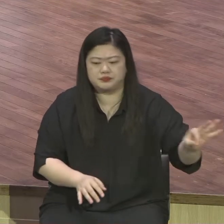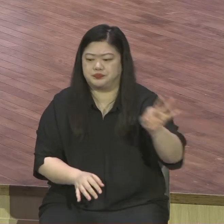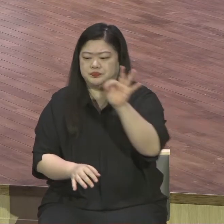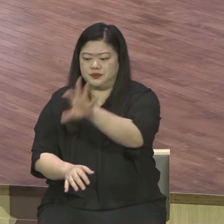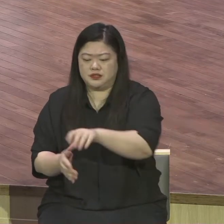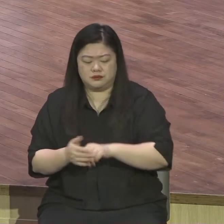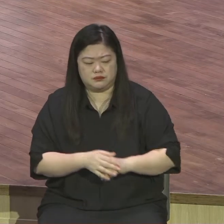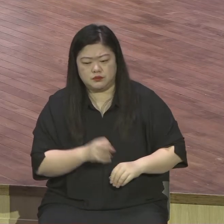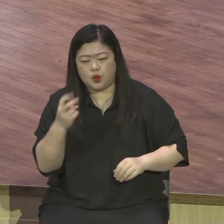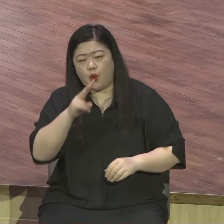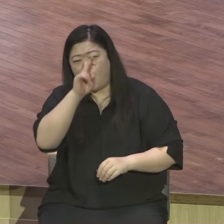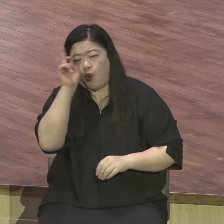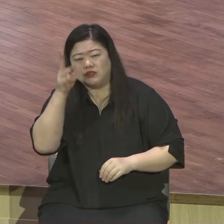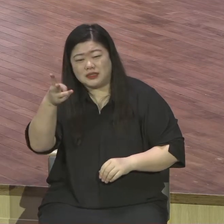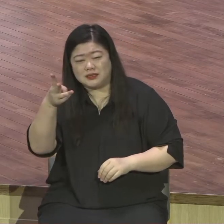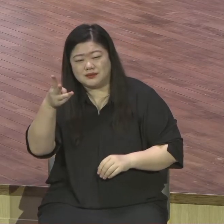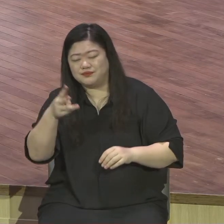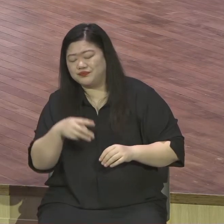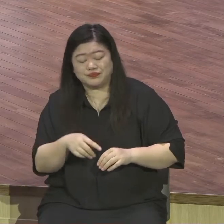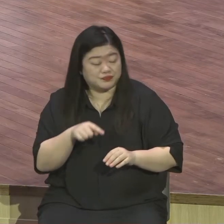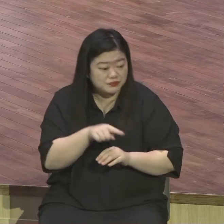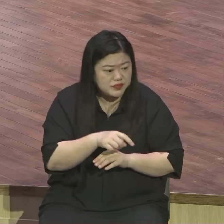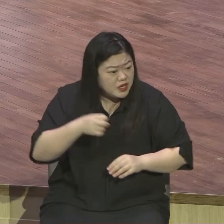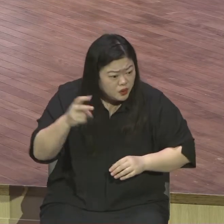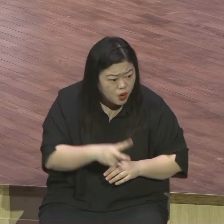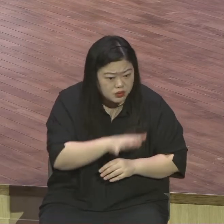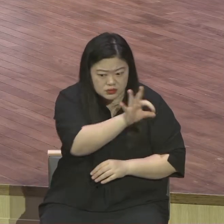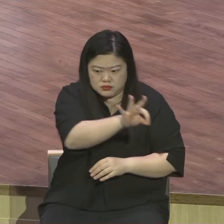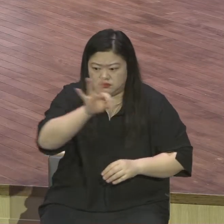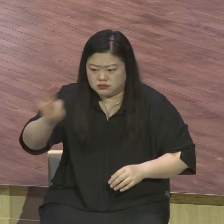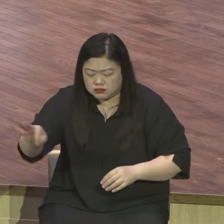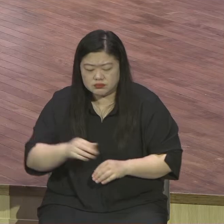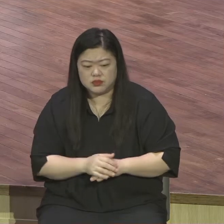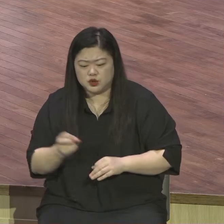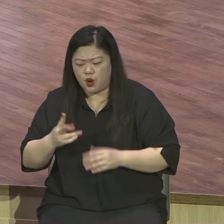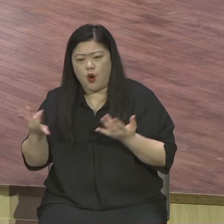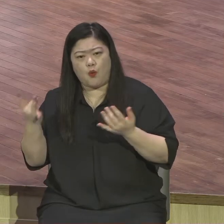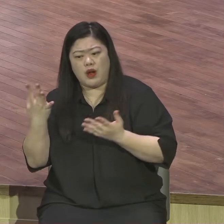집어넣어. 퇴근시간 1시간 전 5시에 나갔더니 또 놀고 있어 그것 다 집어넣어. 일해라.